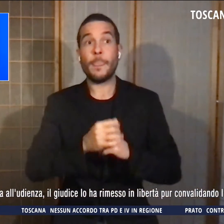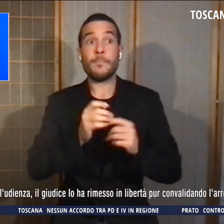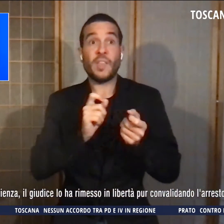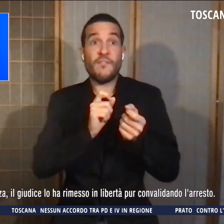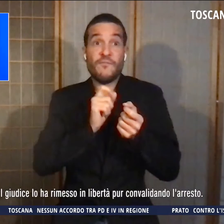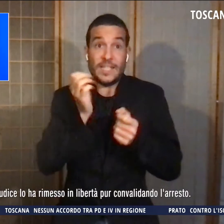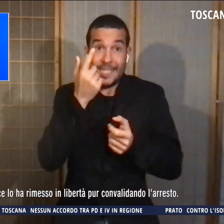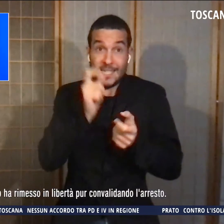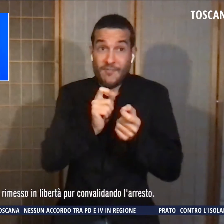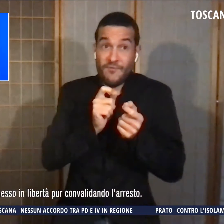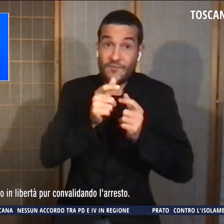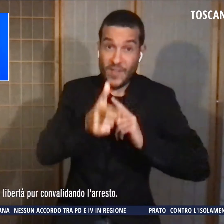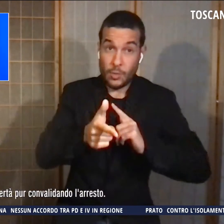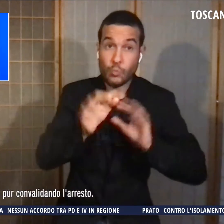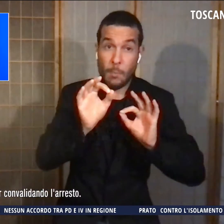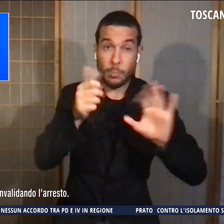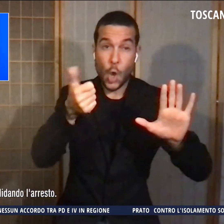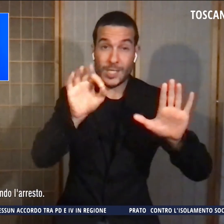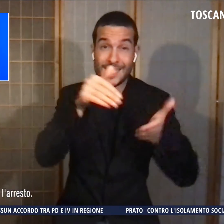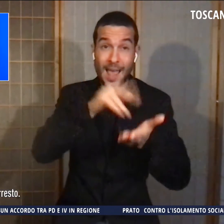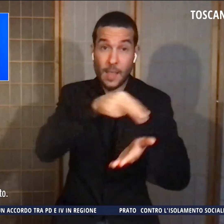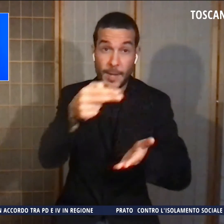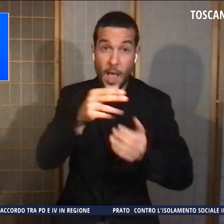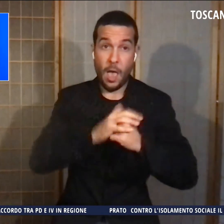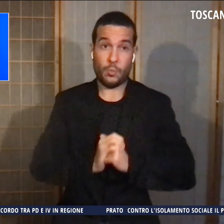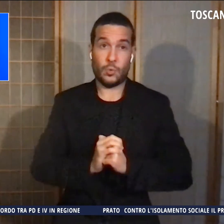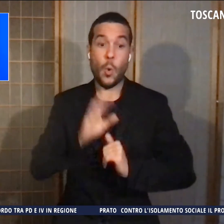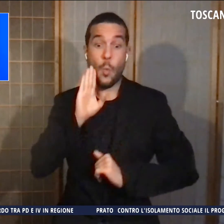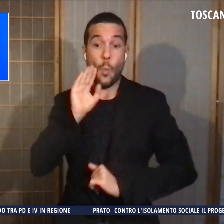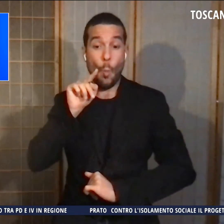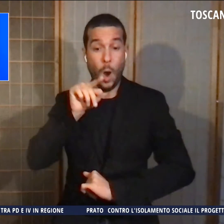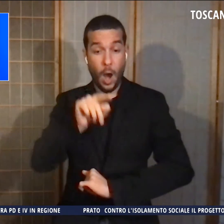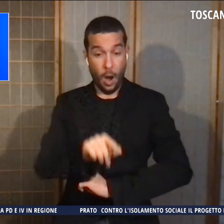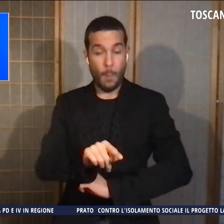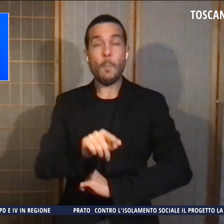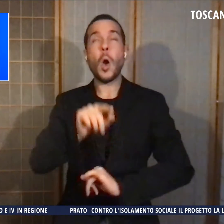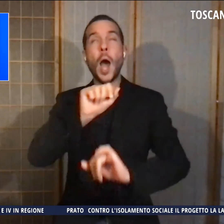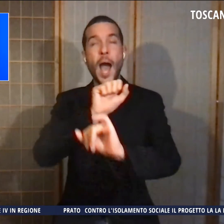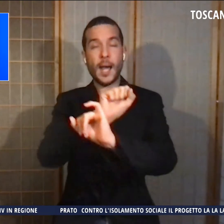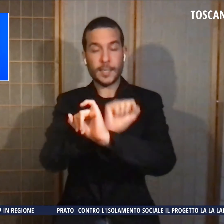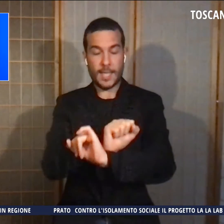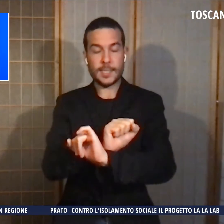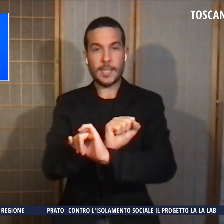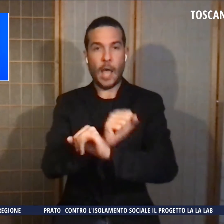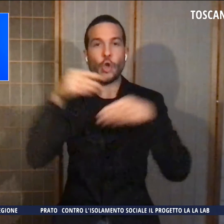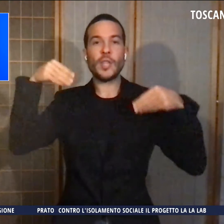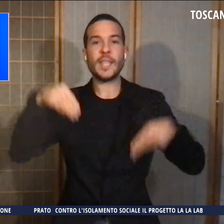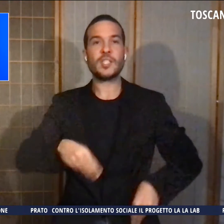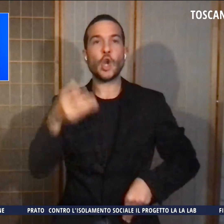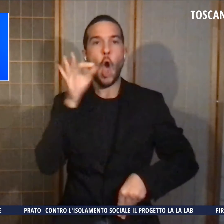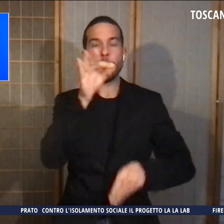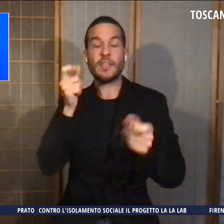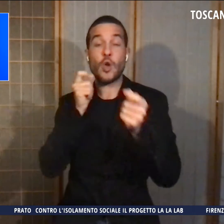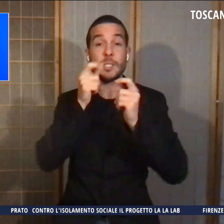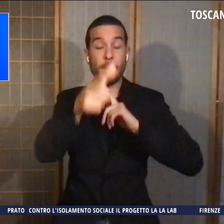fruttato 60 mila euro. Il 65enne è stato arrestato per detenzione e fini di spaccio di sostanza